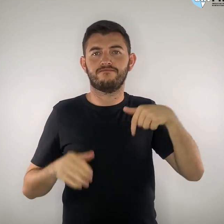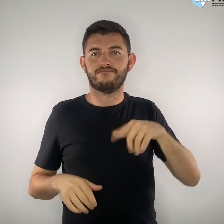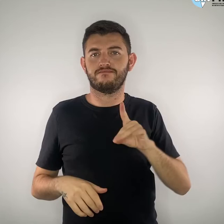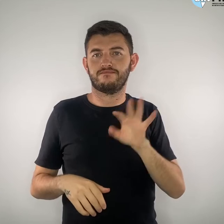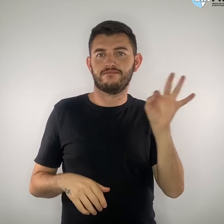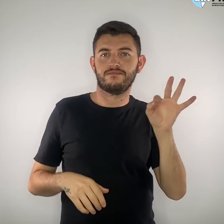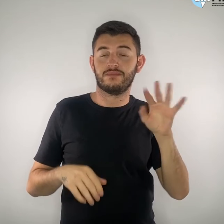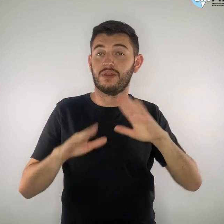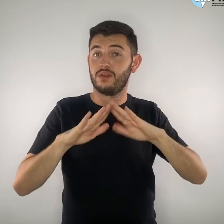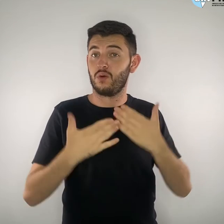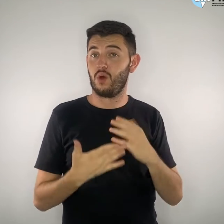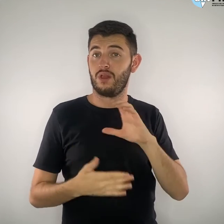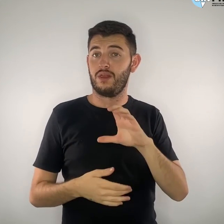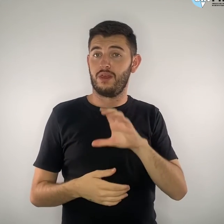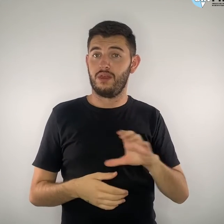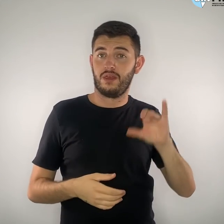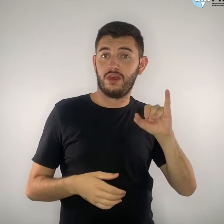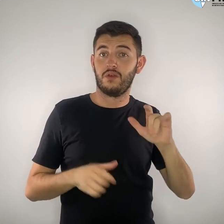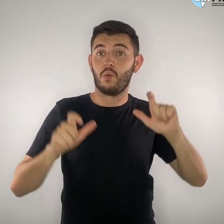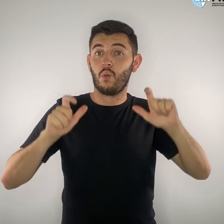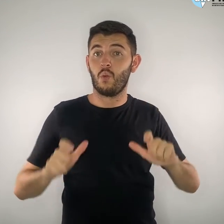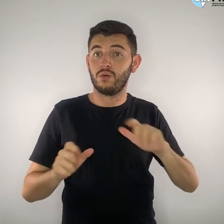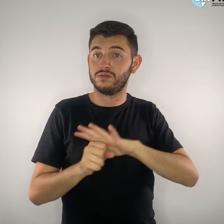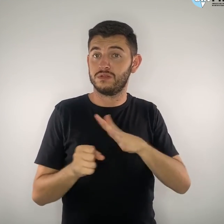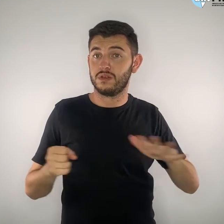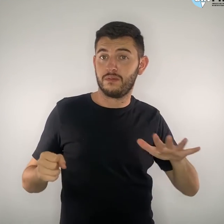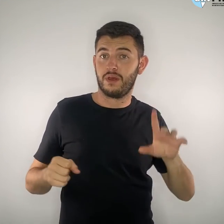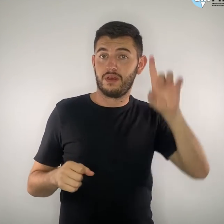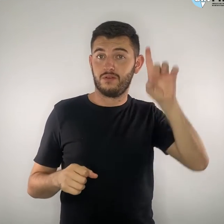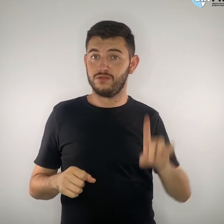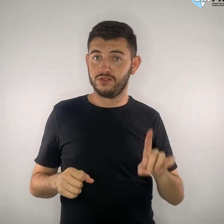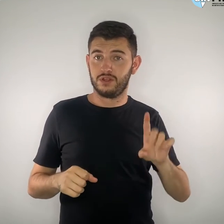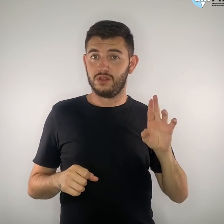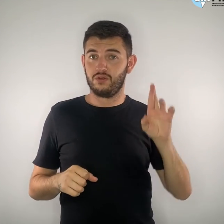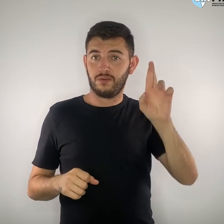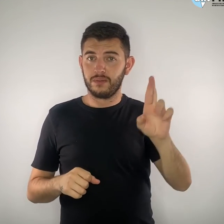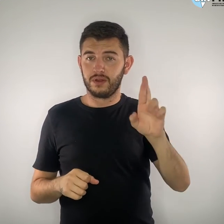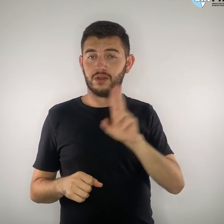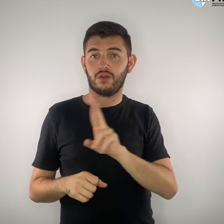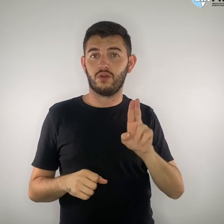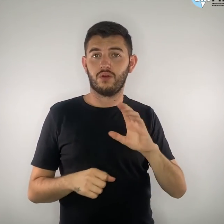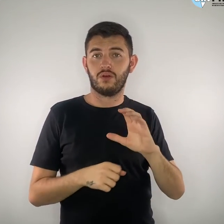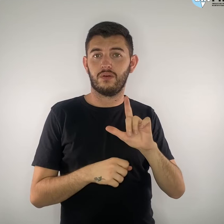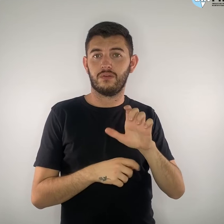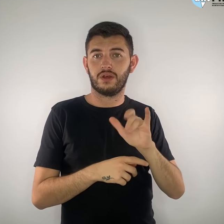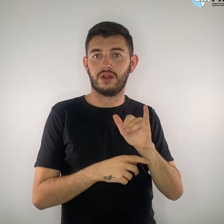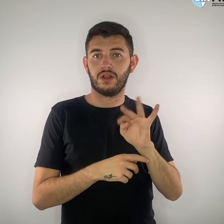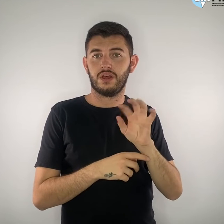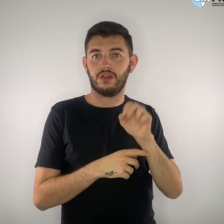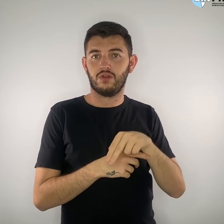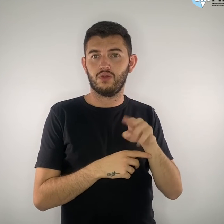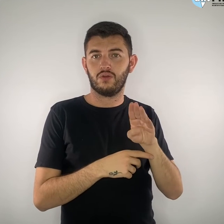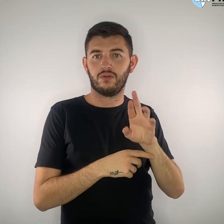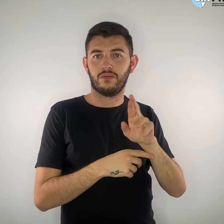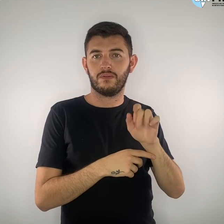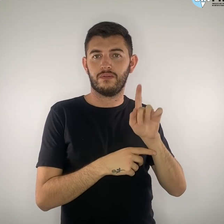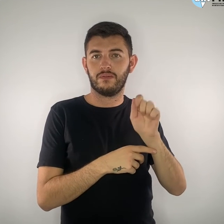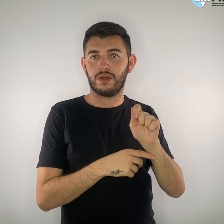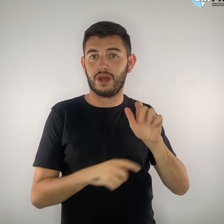CCI de Samambaia e o seu diretor Cleiton Braga foram denunciados à Polícia Civil